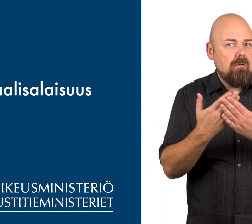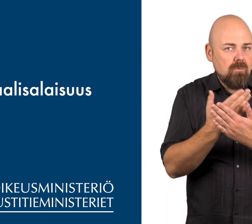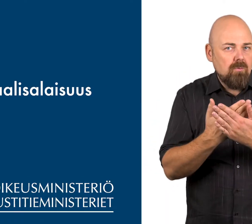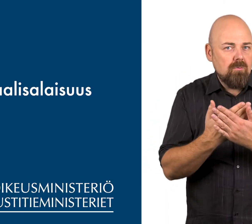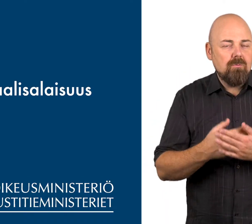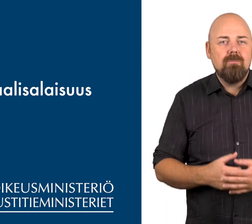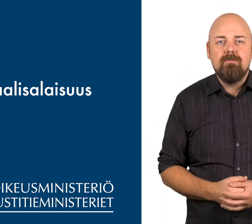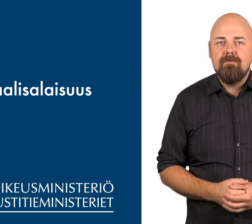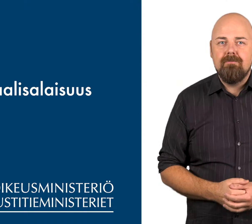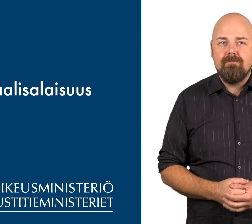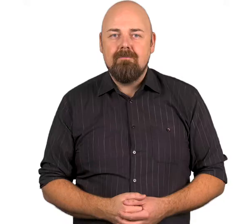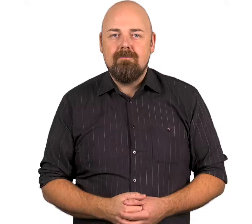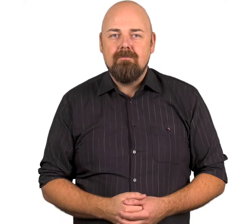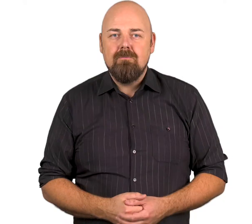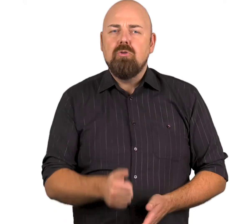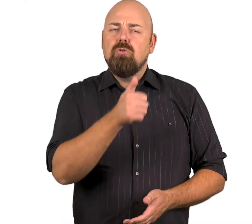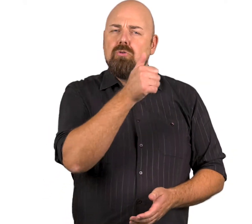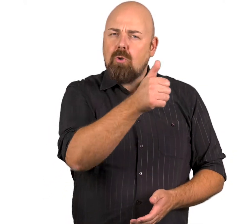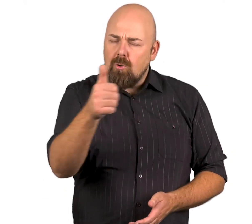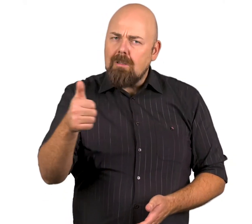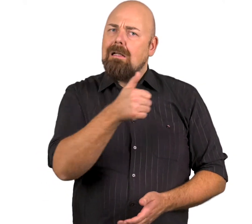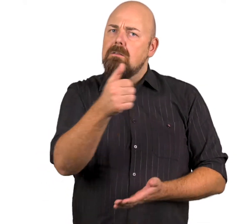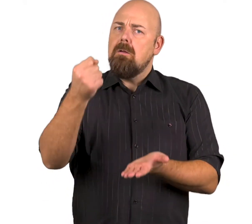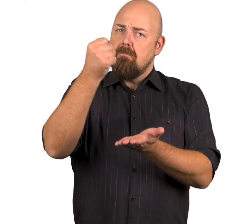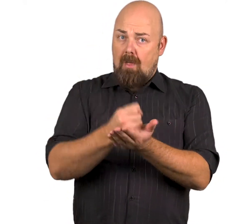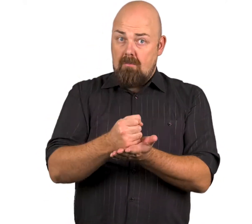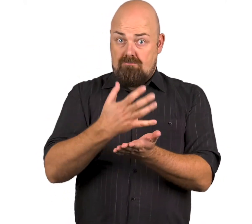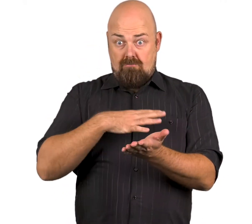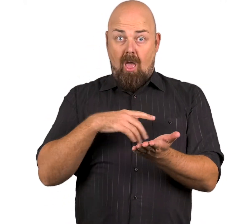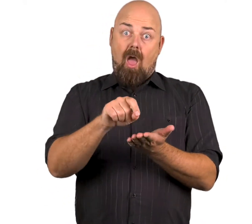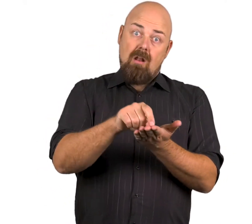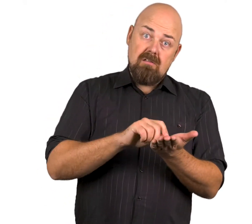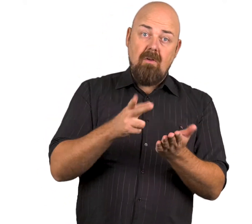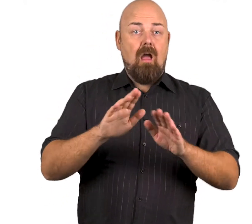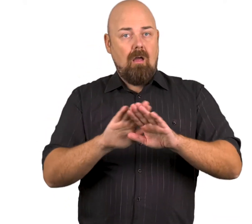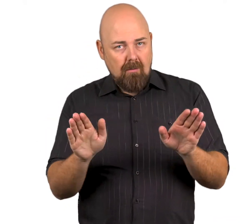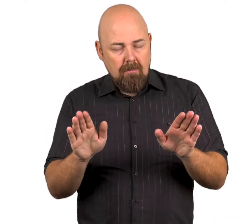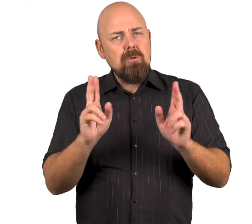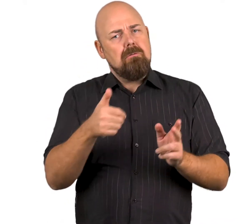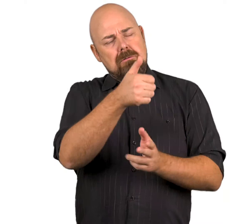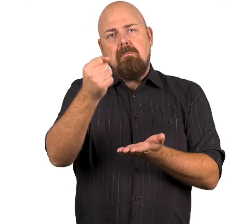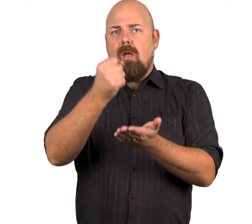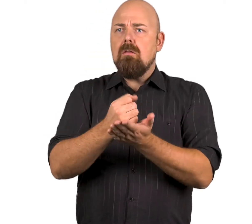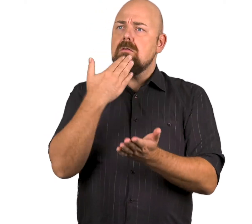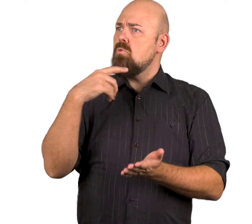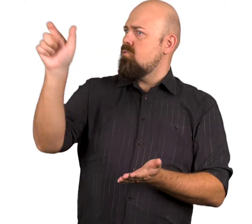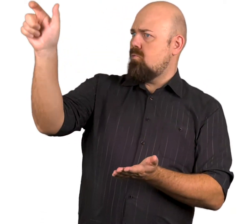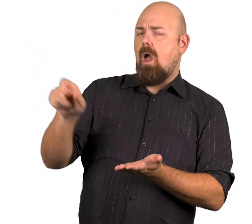Vaalisalaisuus Jokainen päättää itse, haluaako äänestää ja ketä äänestää.